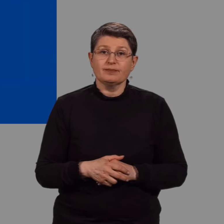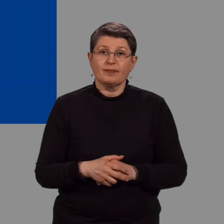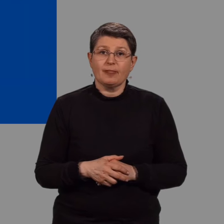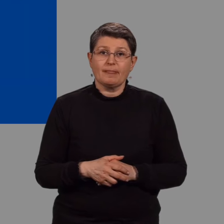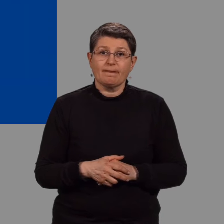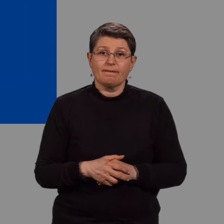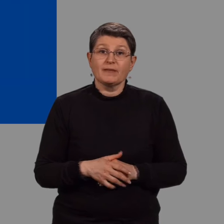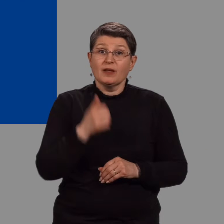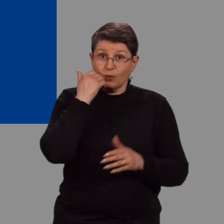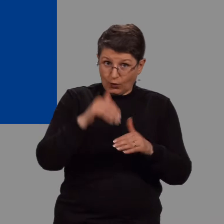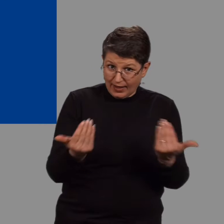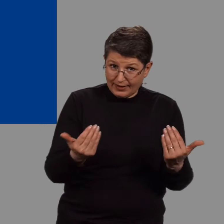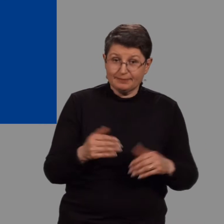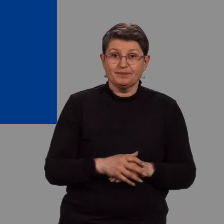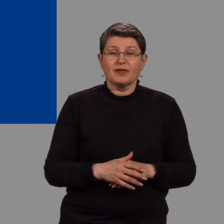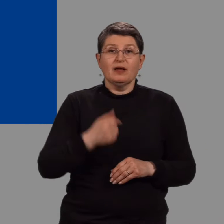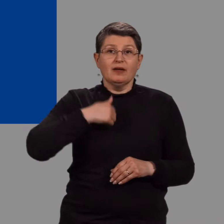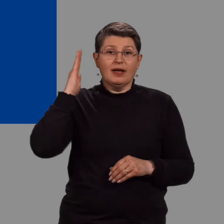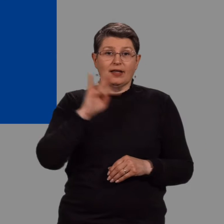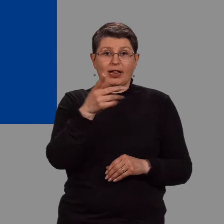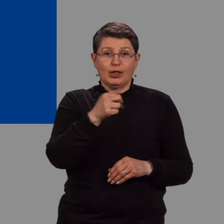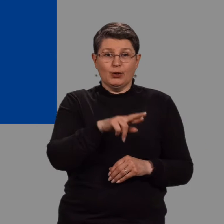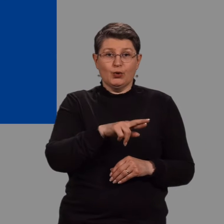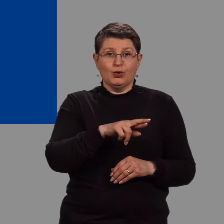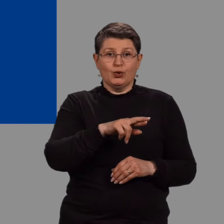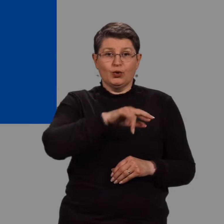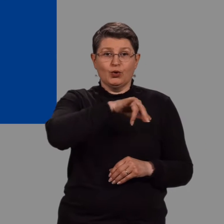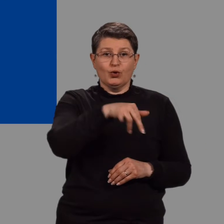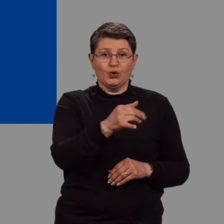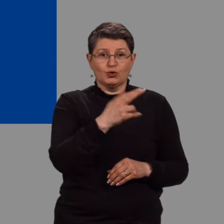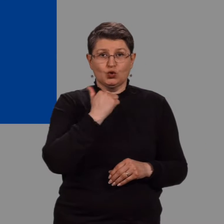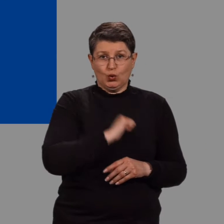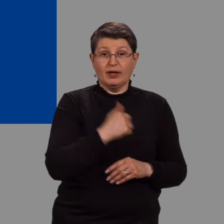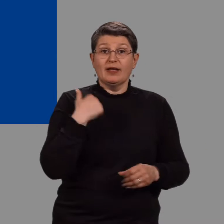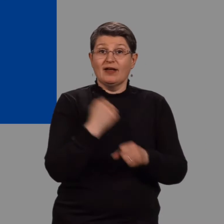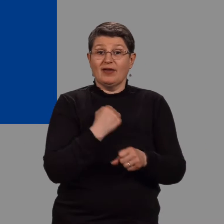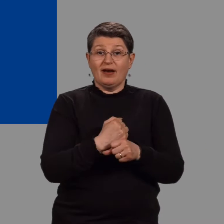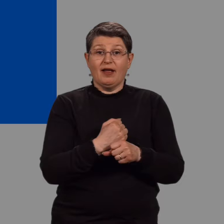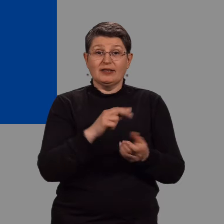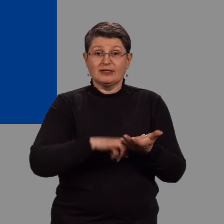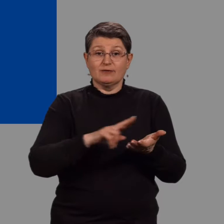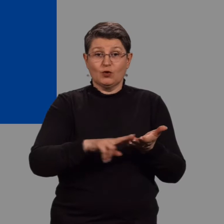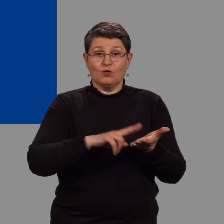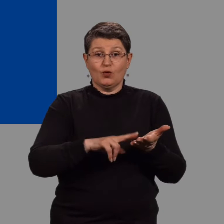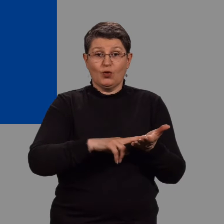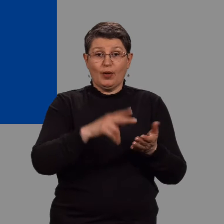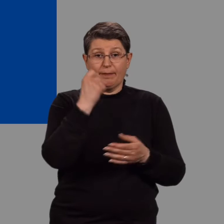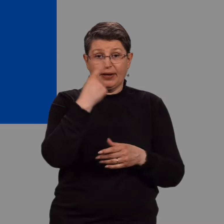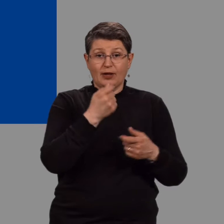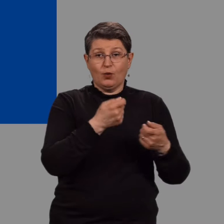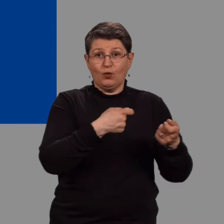Góðan daginn, ég heiti Hildur Jörnstóttir og starfarsinn sérfræðingur skustu og menningar og farðið ánustu í menningar og viðskiptaraðandri.